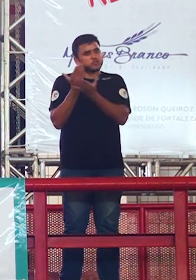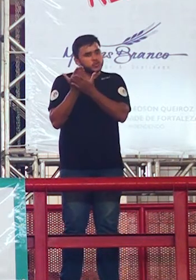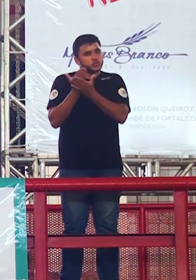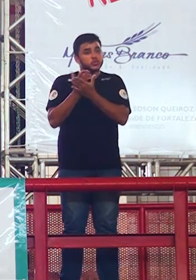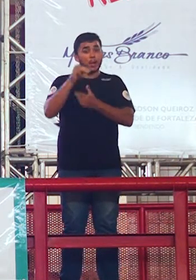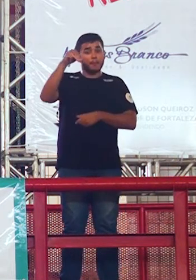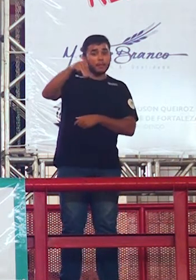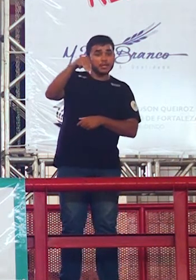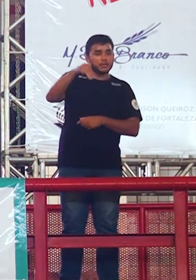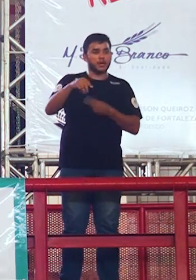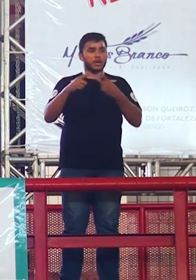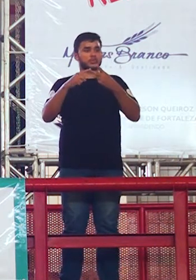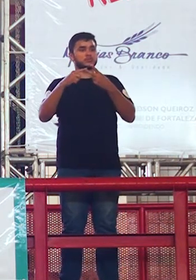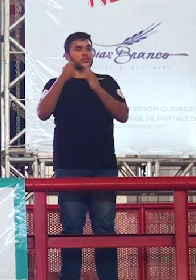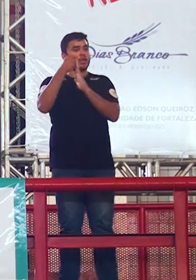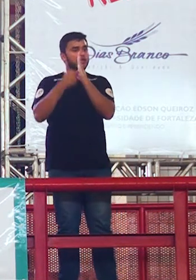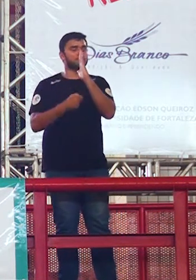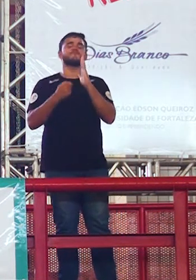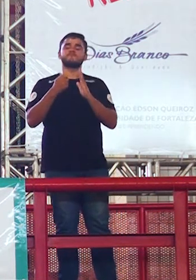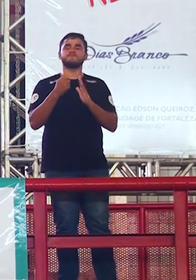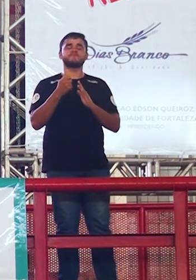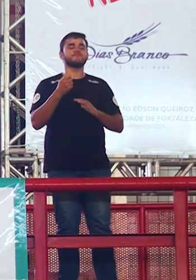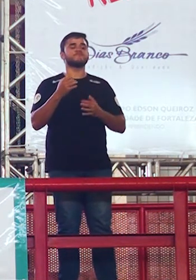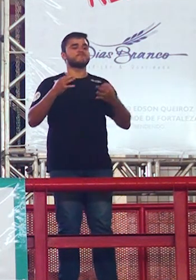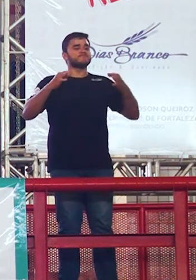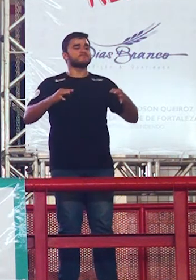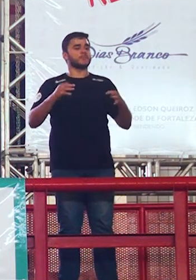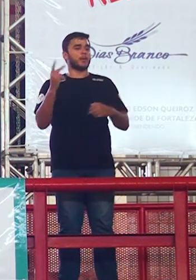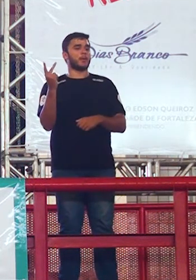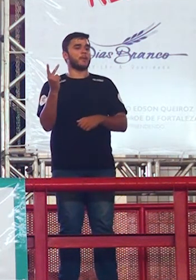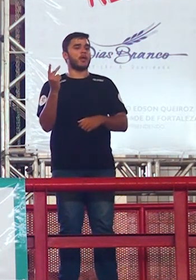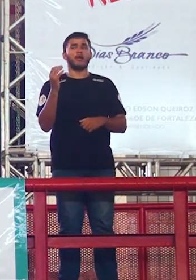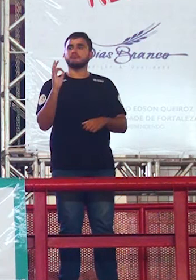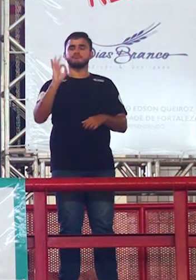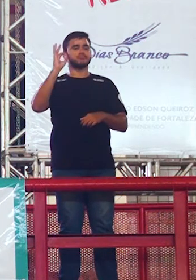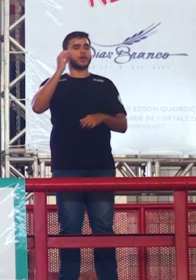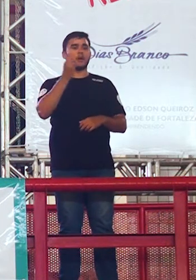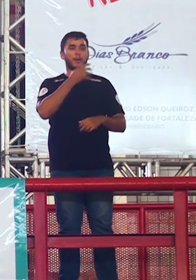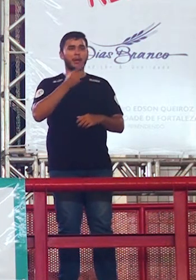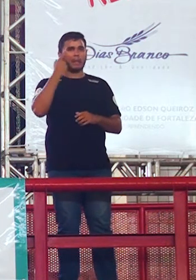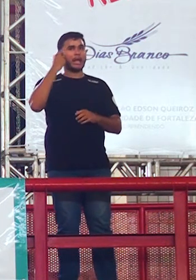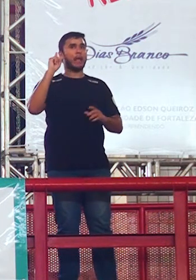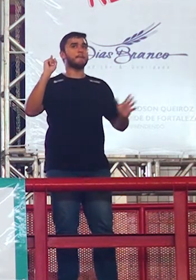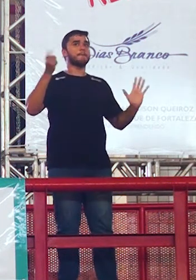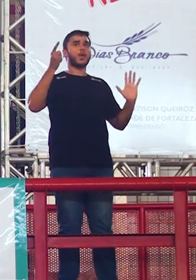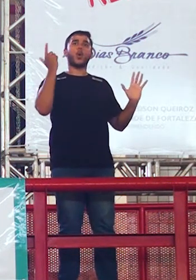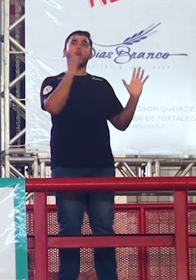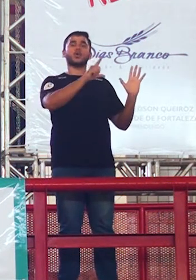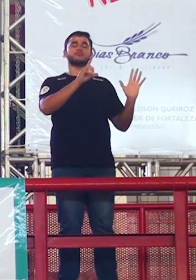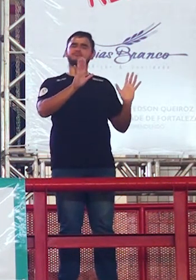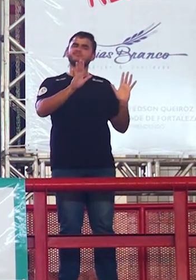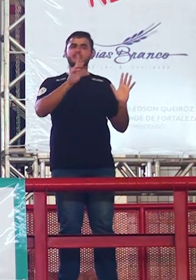para um cara que vai fazer a ENEM precisa fechar beleza então